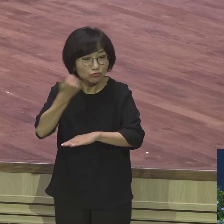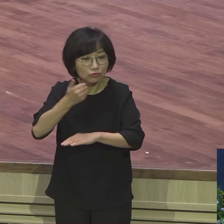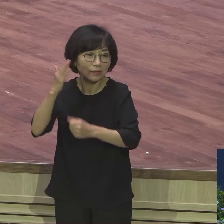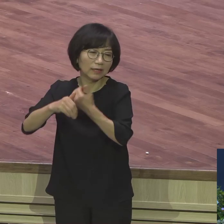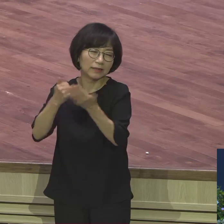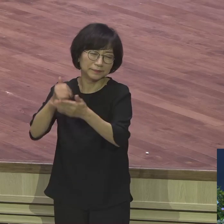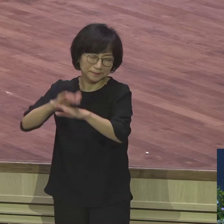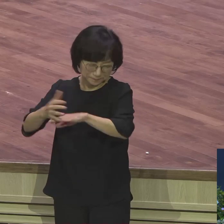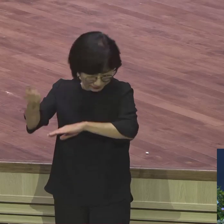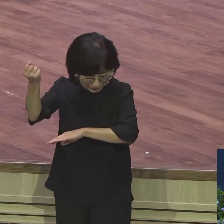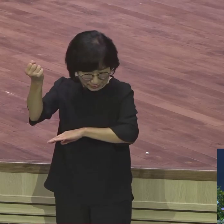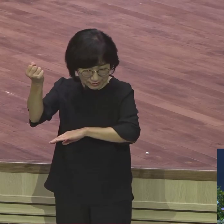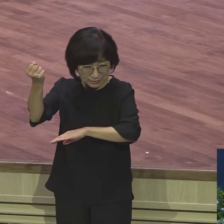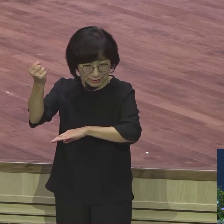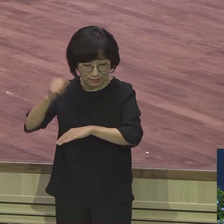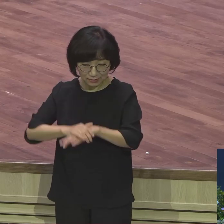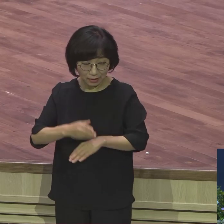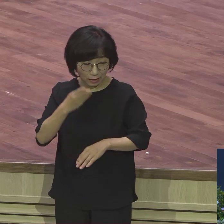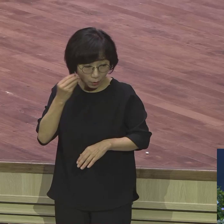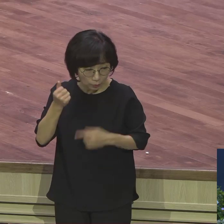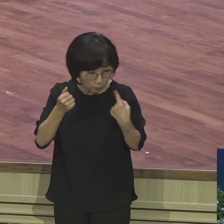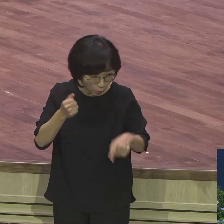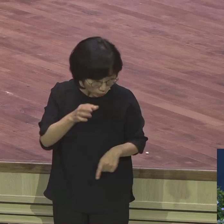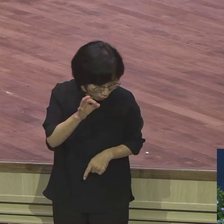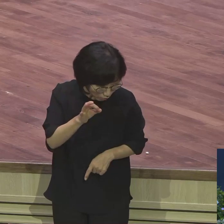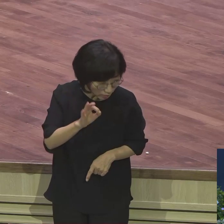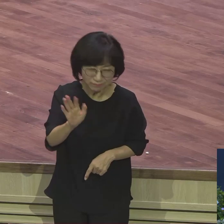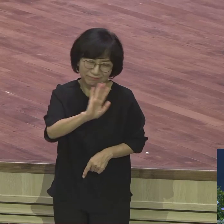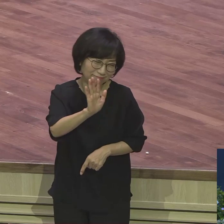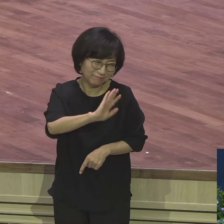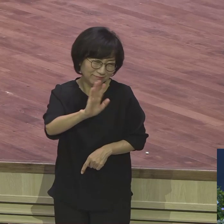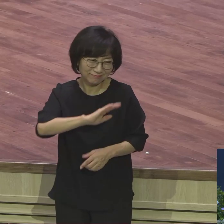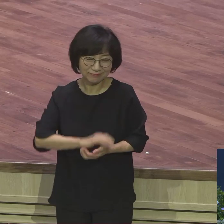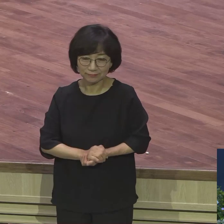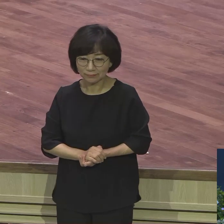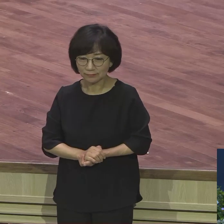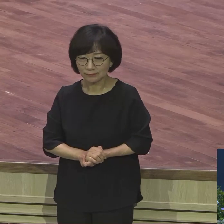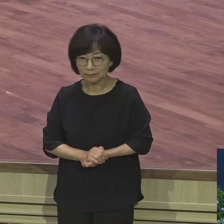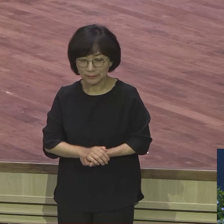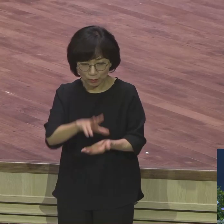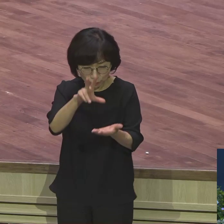형통이 돈이 아니고 형통이 문제와 사건이 아니고